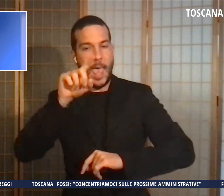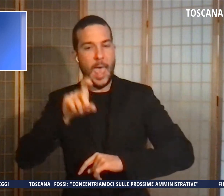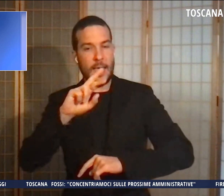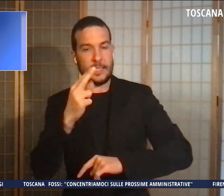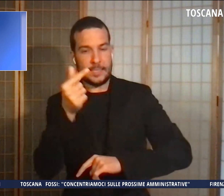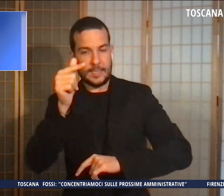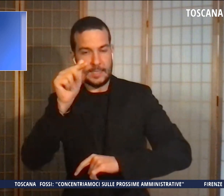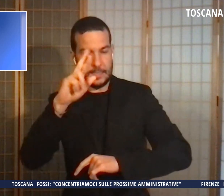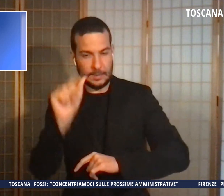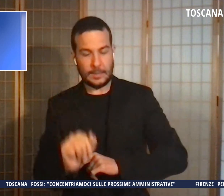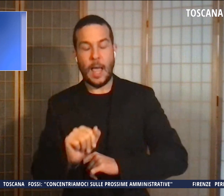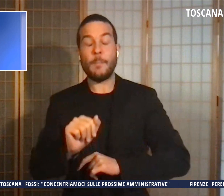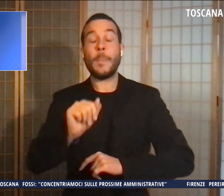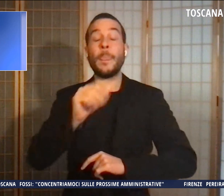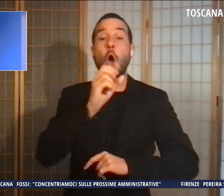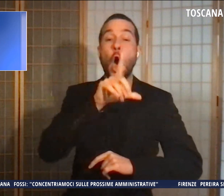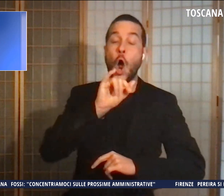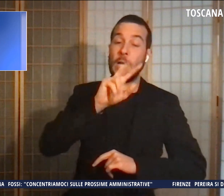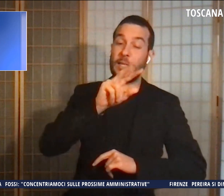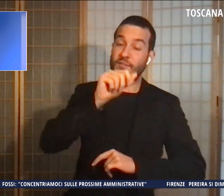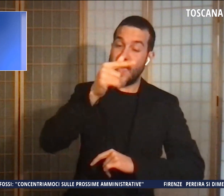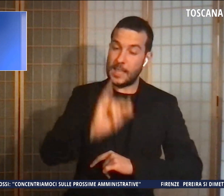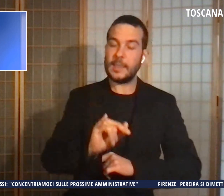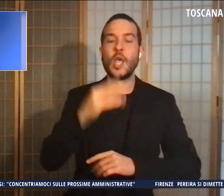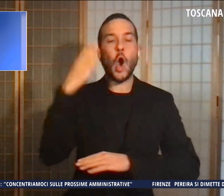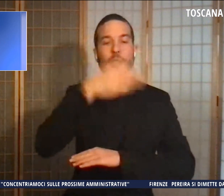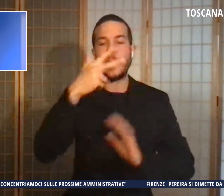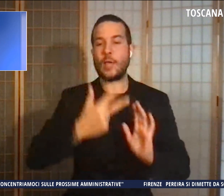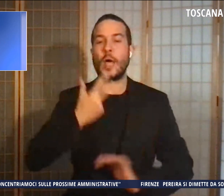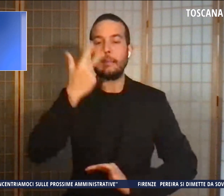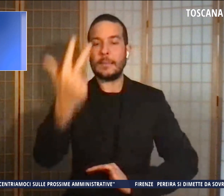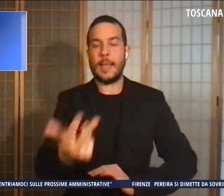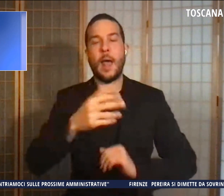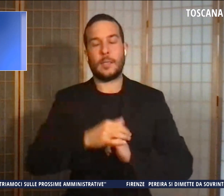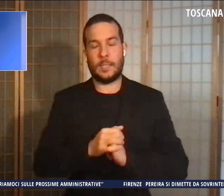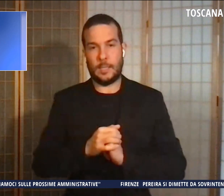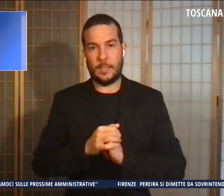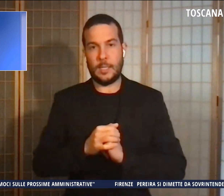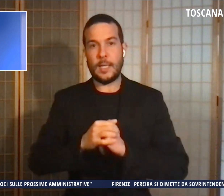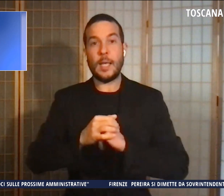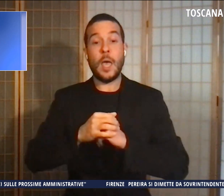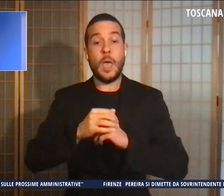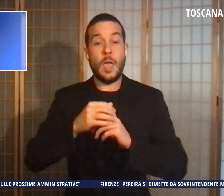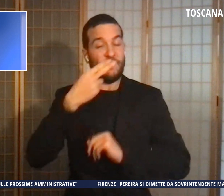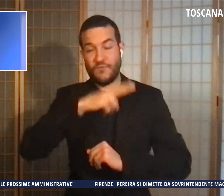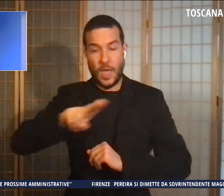Pieretto Leolivetti Rason con interdizione dai pubblici uffici.